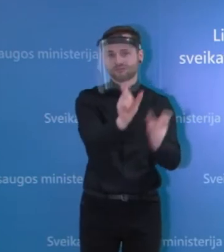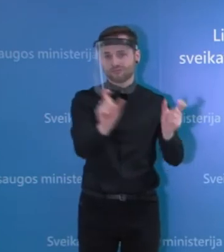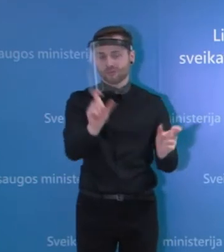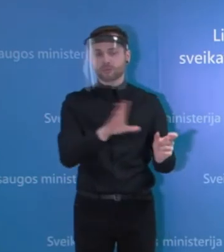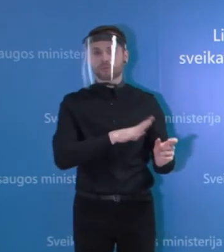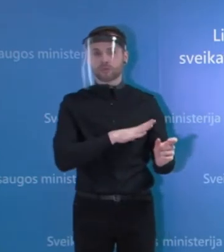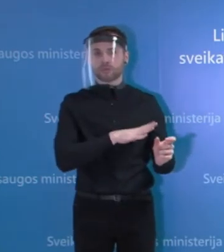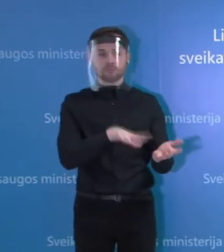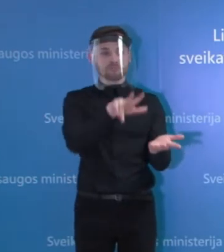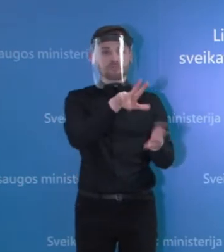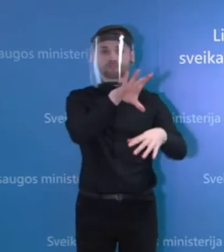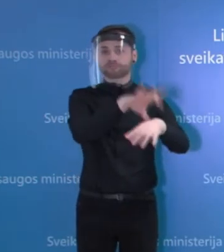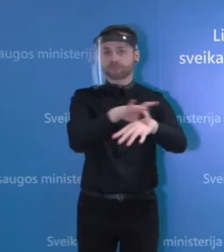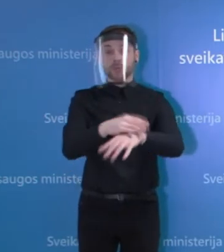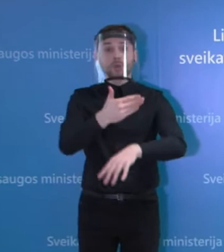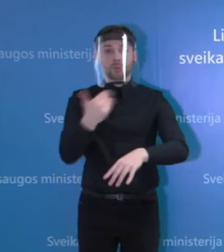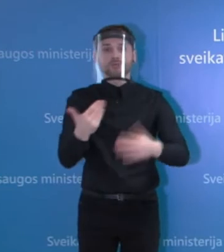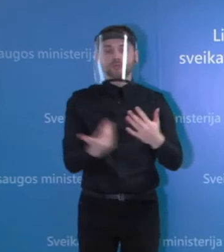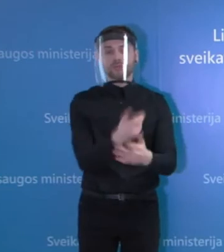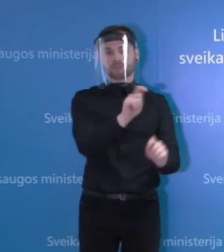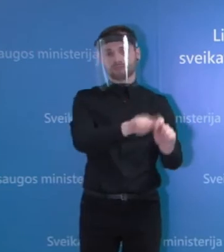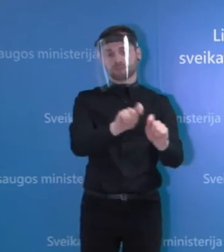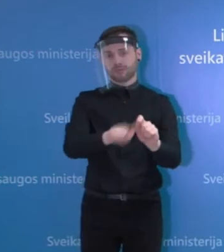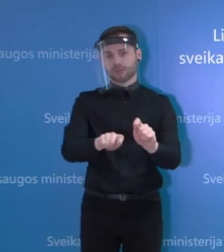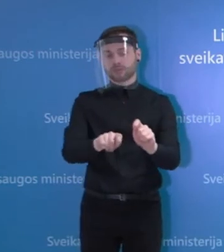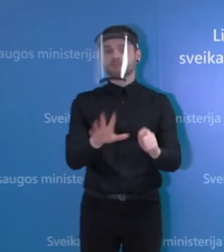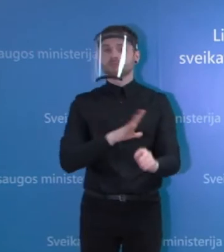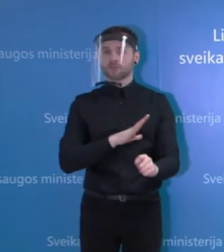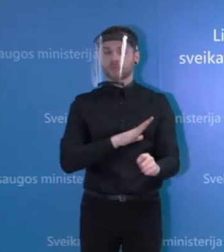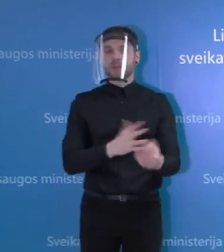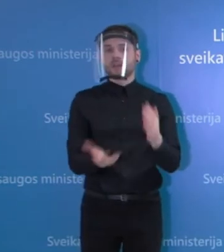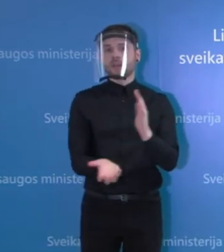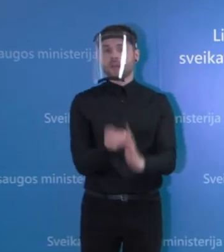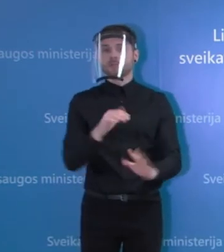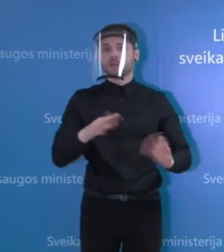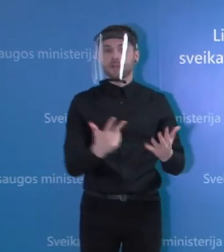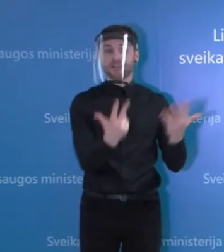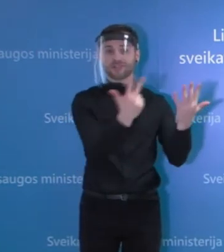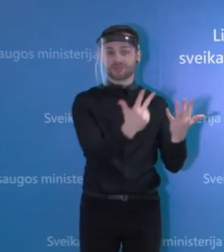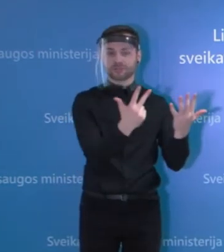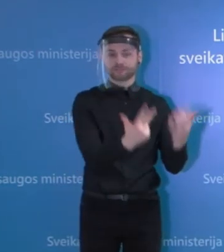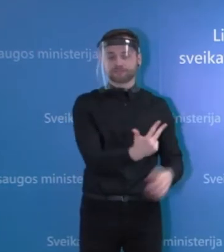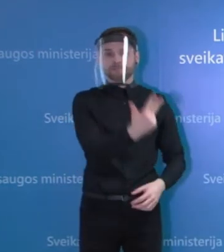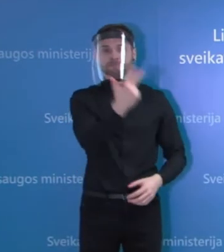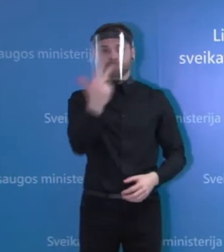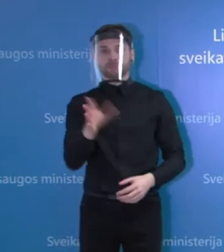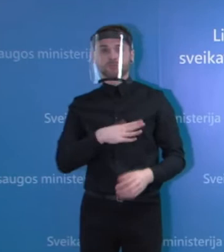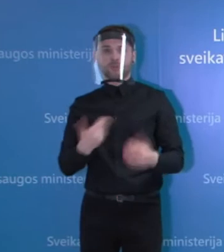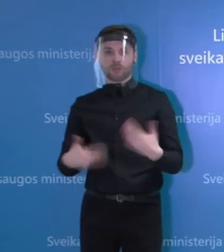buvo nenustatyta COVID-19 ir rezultatai parodė, kad 3 pacientai visgi buvo